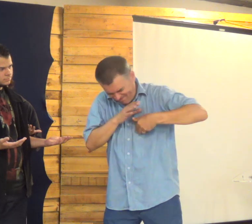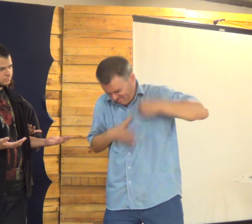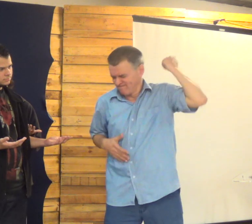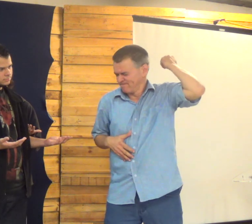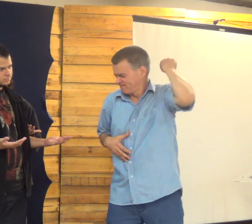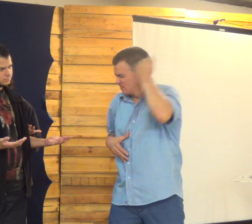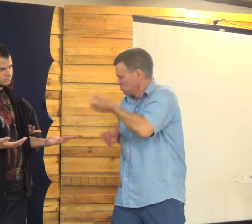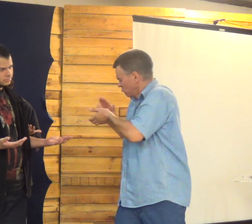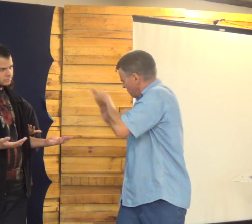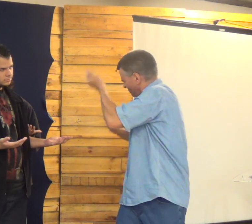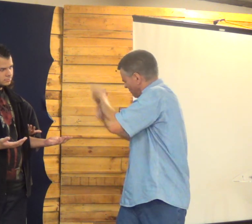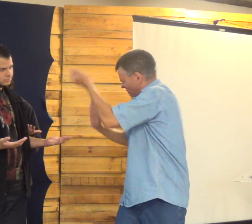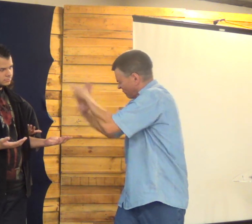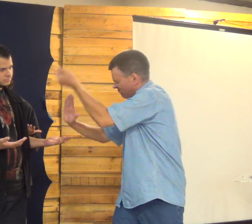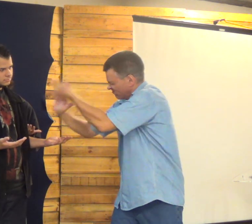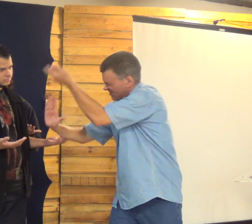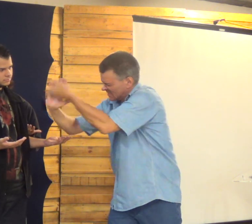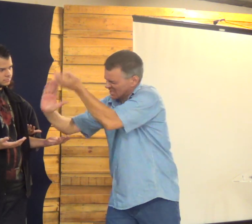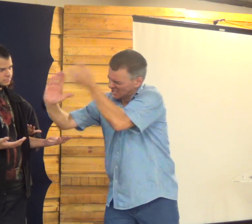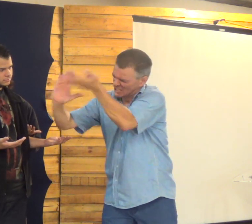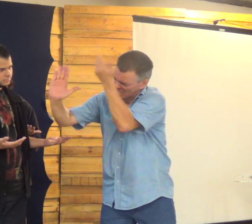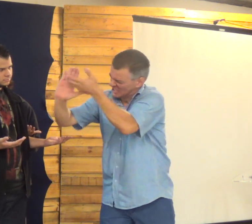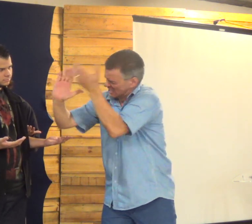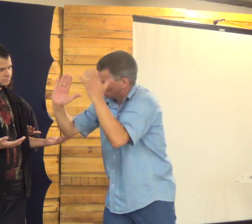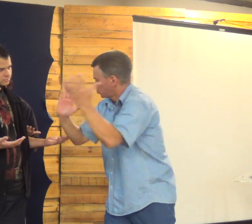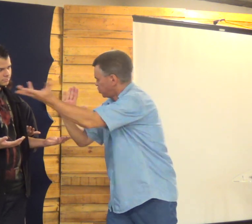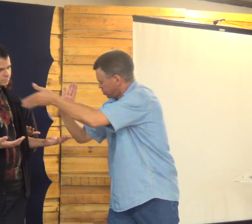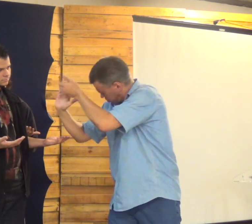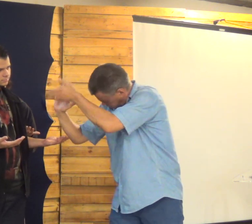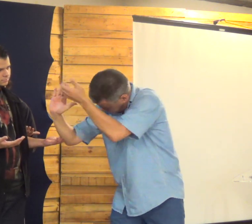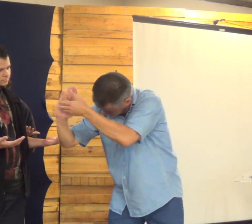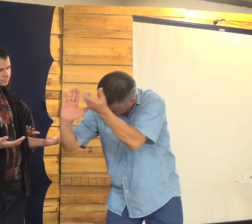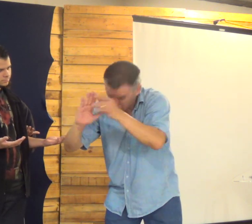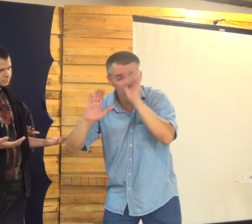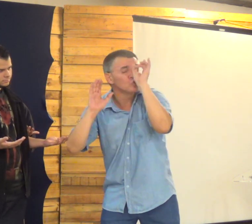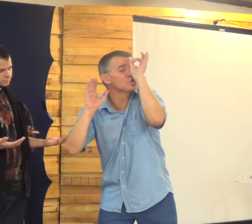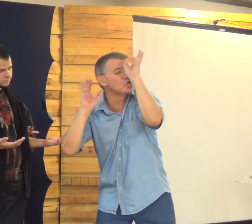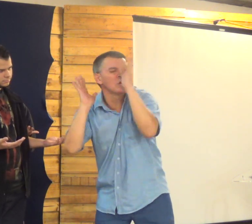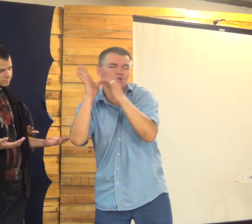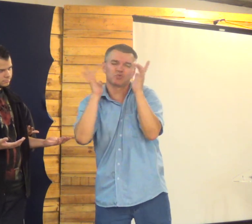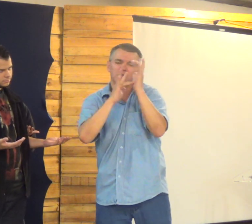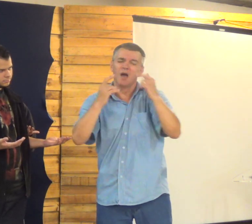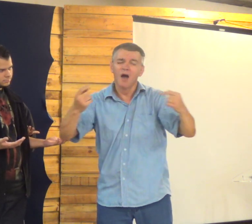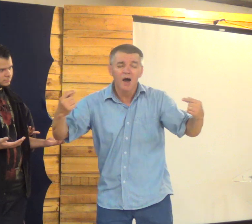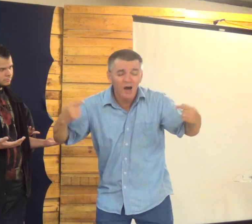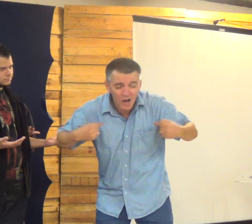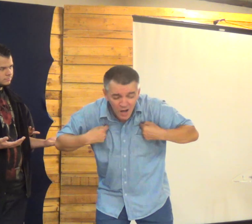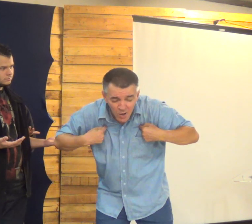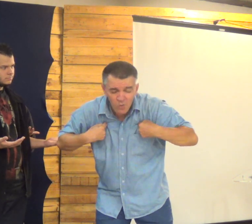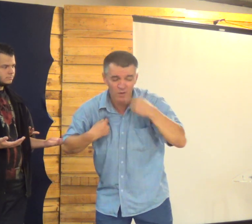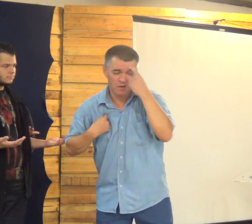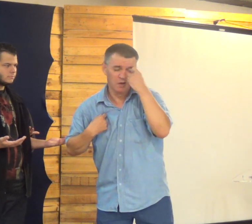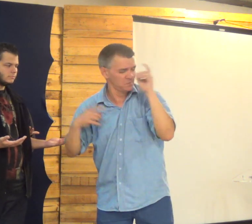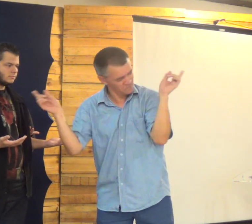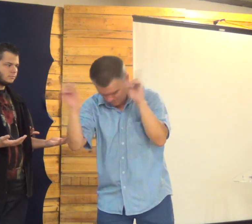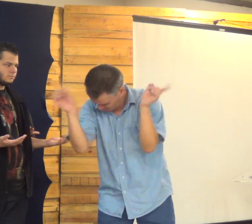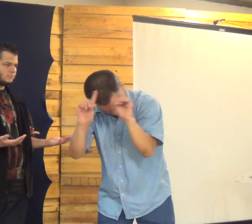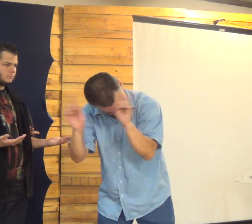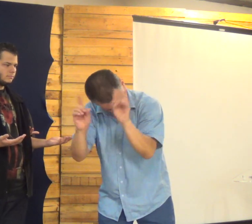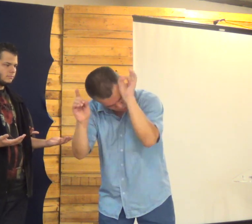Elas têm que tirar isso delas O mais rápido possível O mais rápido possível Antes que cresça Porque Eu não